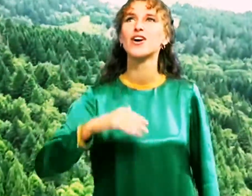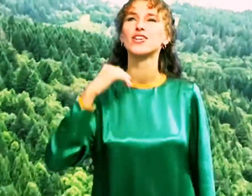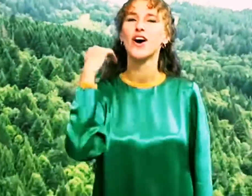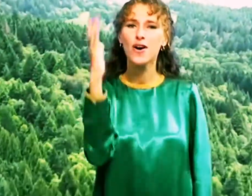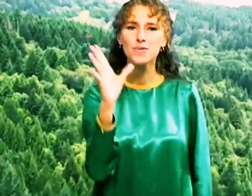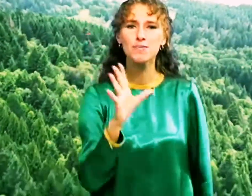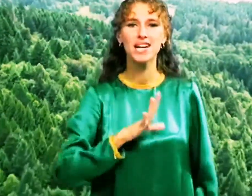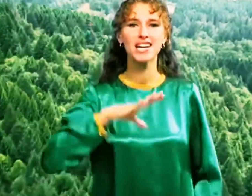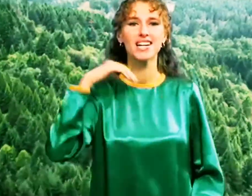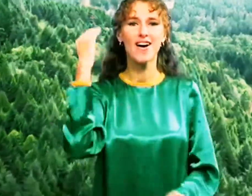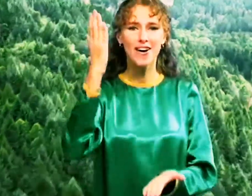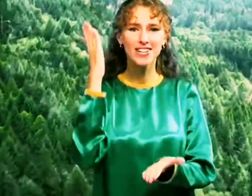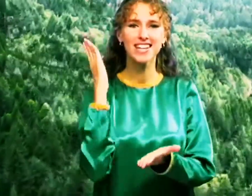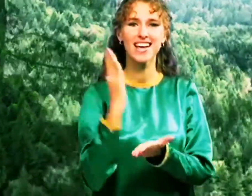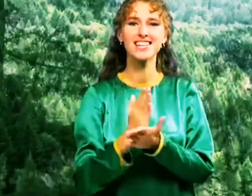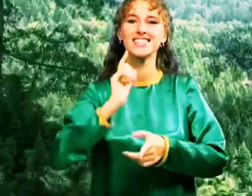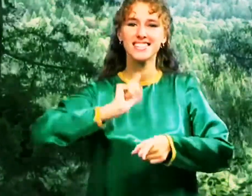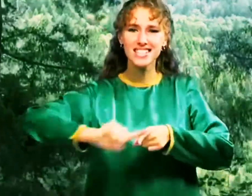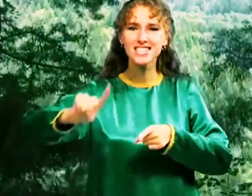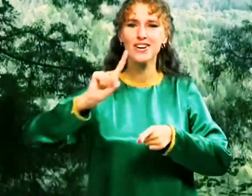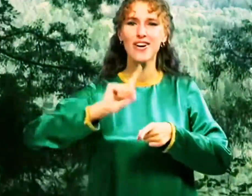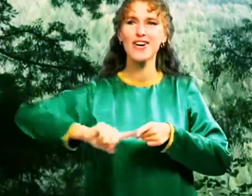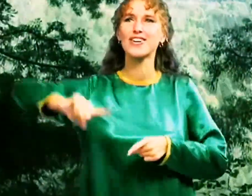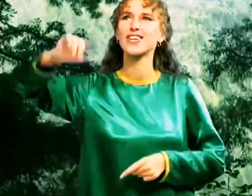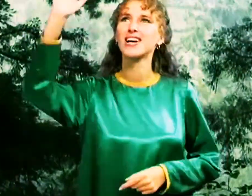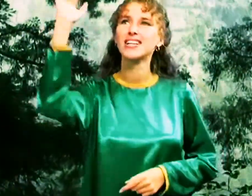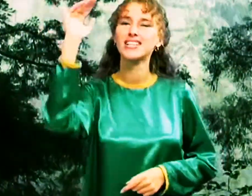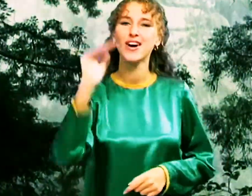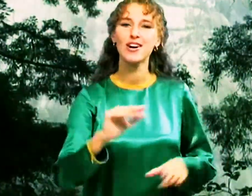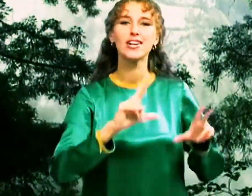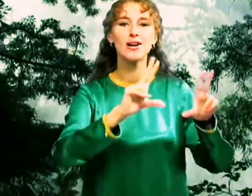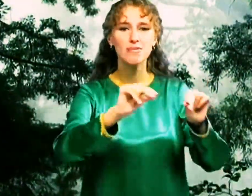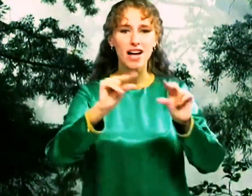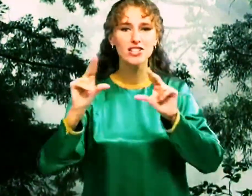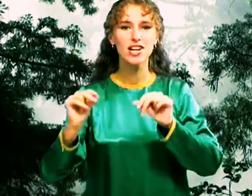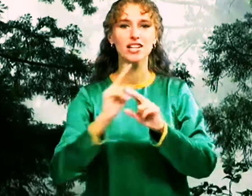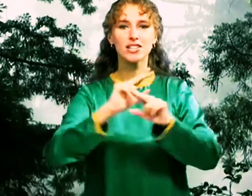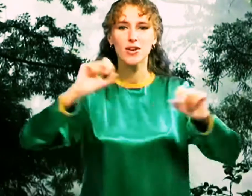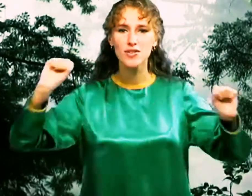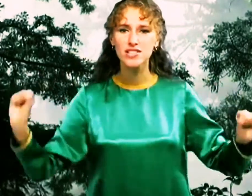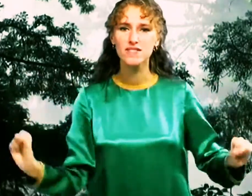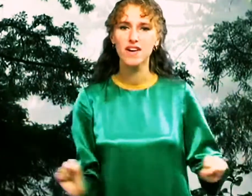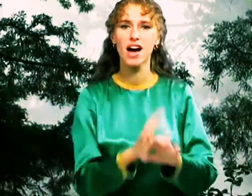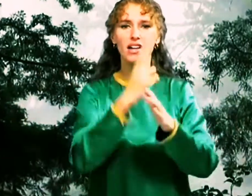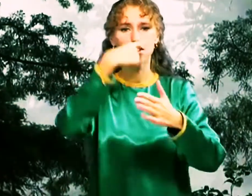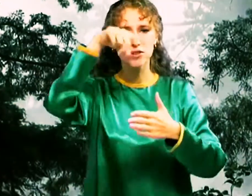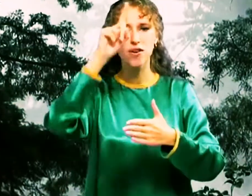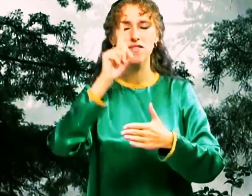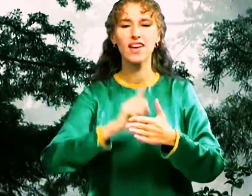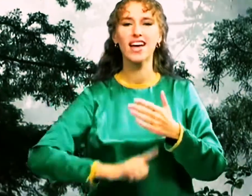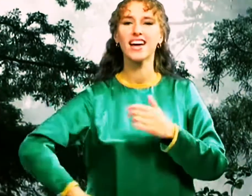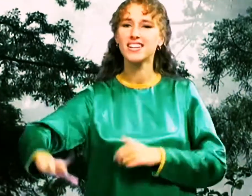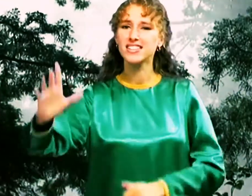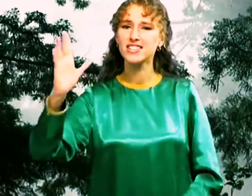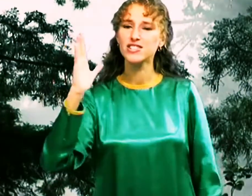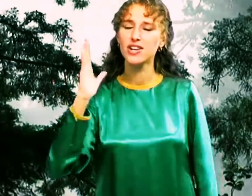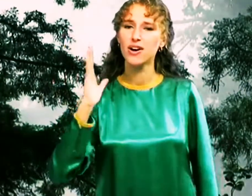Он был, он есть, и скоро грядет Блажен, кто свят, кто верит и ждет